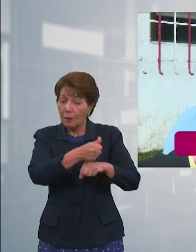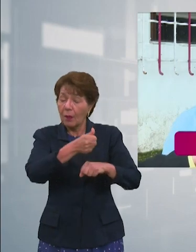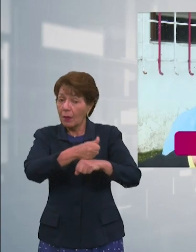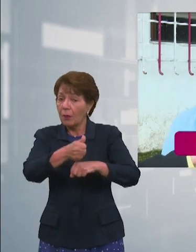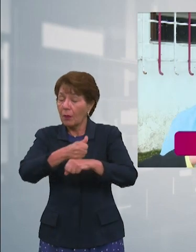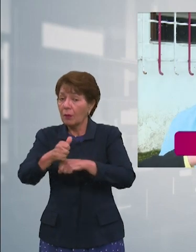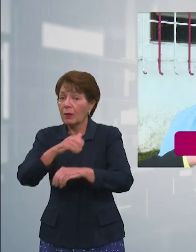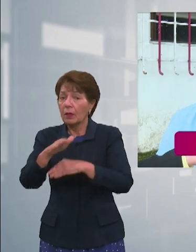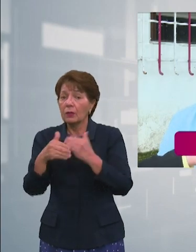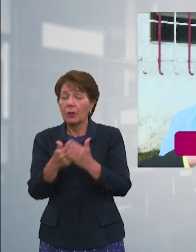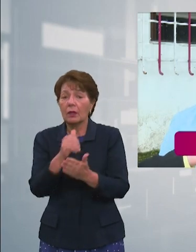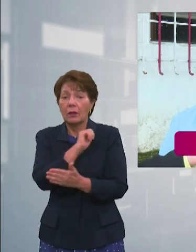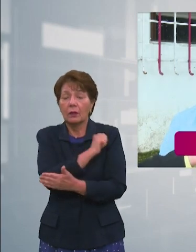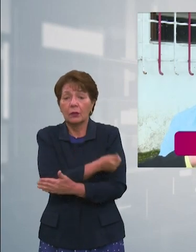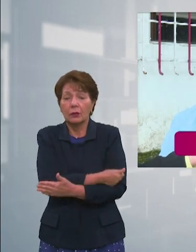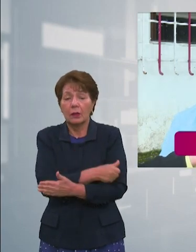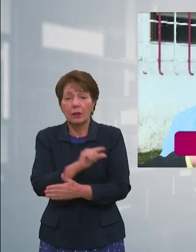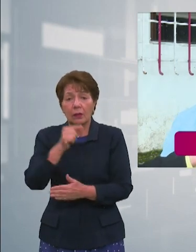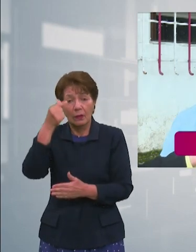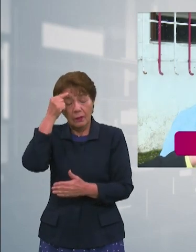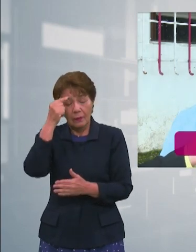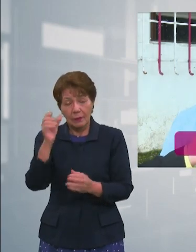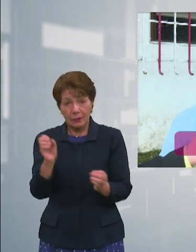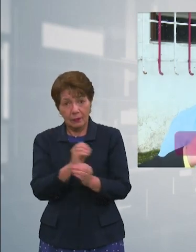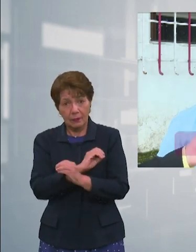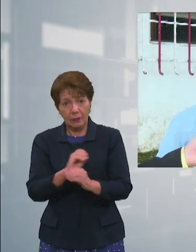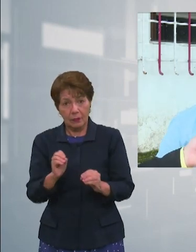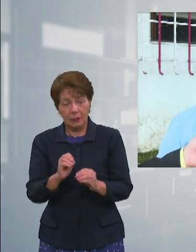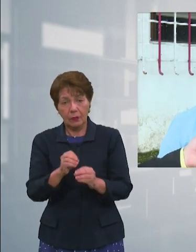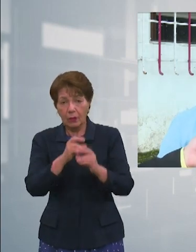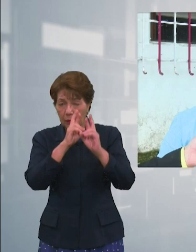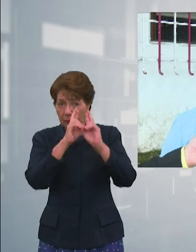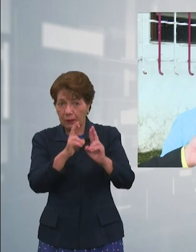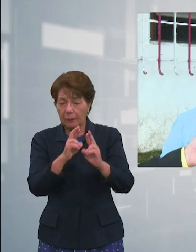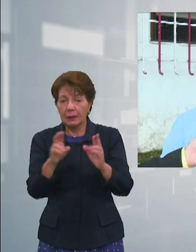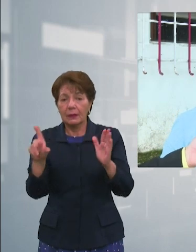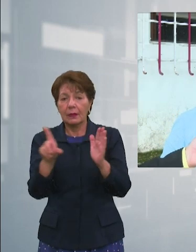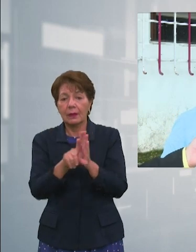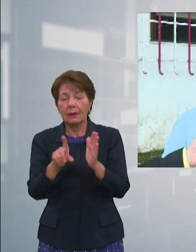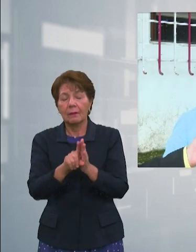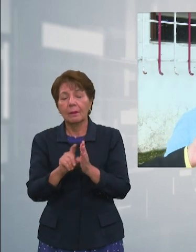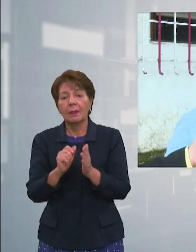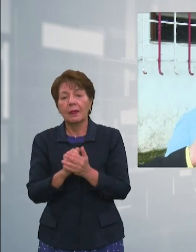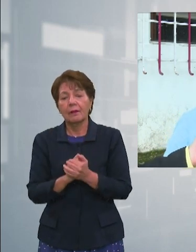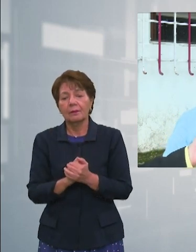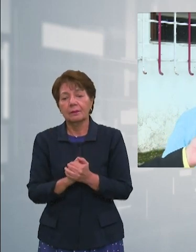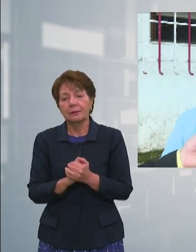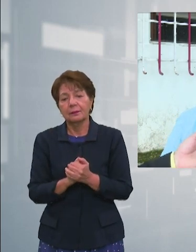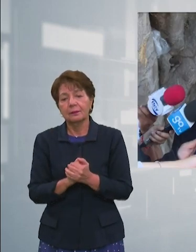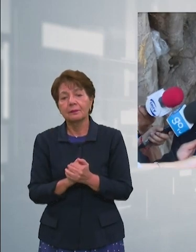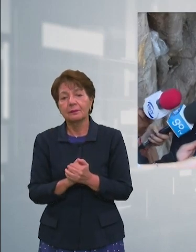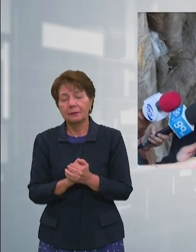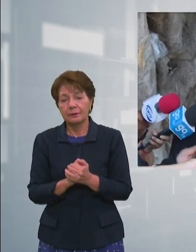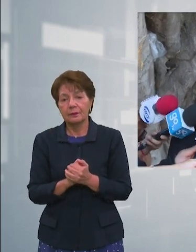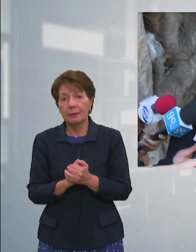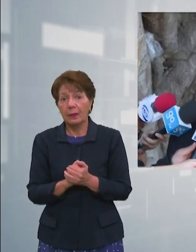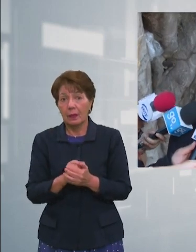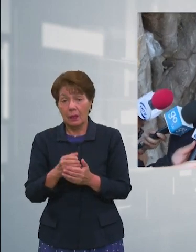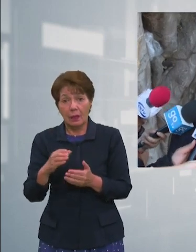de este gobierno por hacer abusos de autoridad y también cometer delitos en malinterpretar la constitución de la república El congresista del